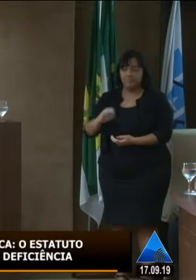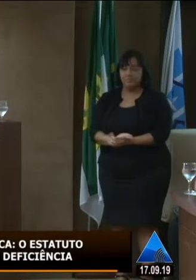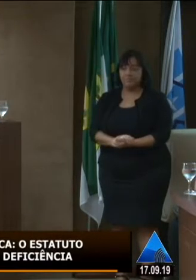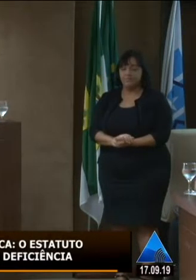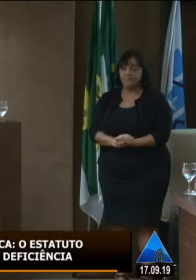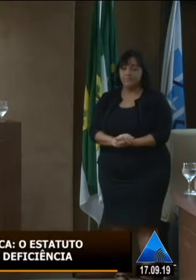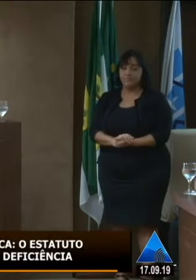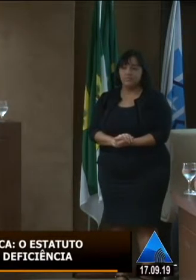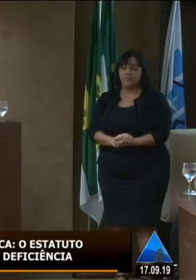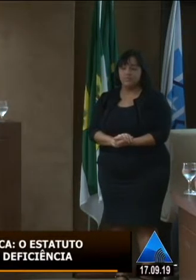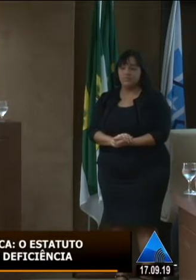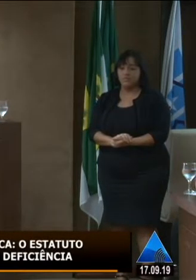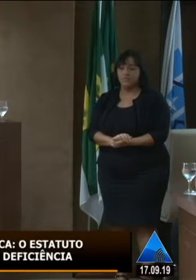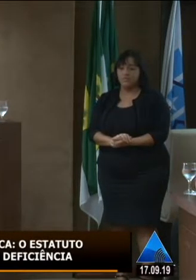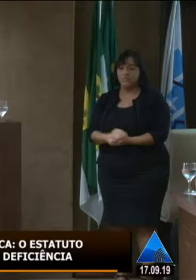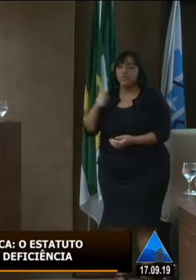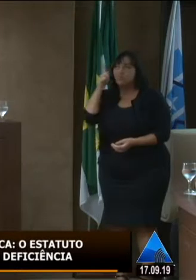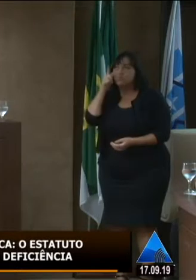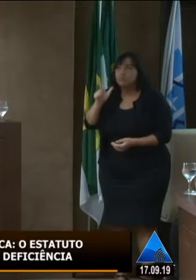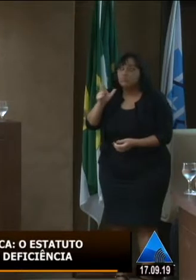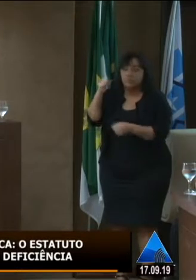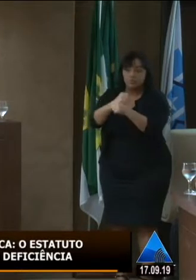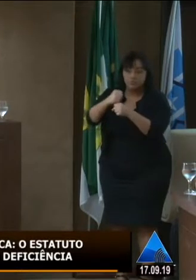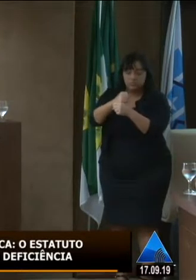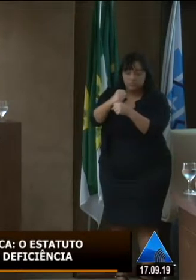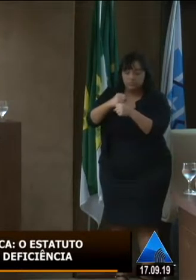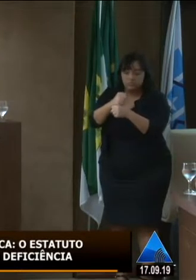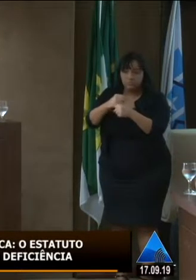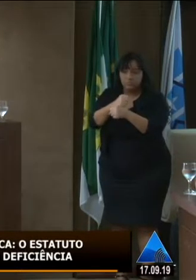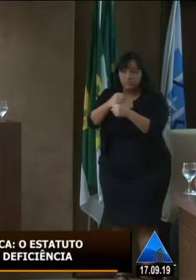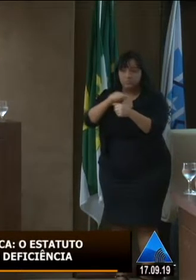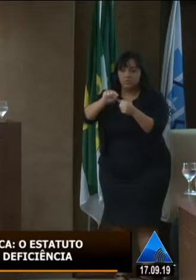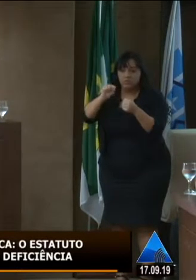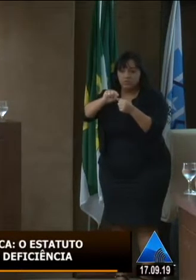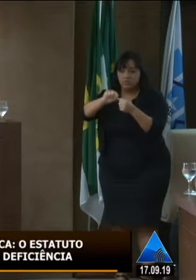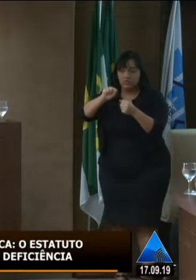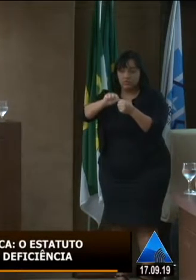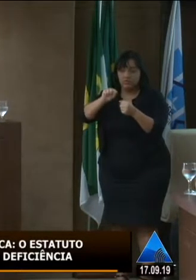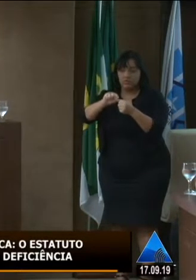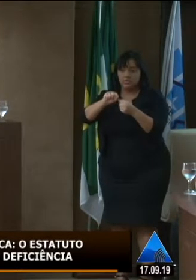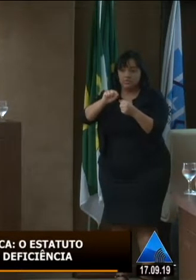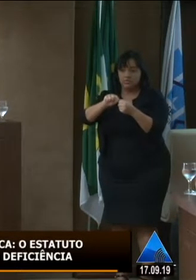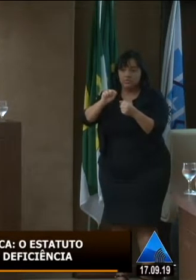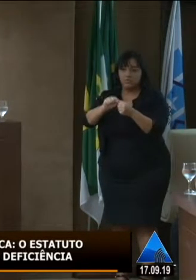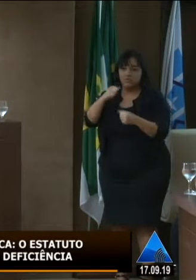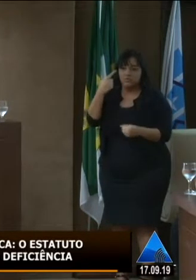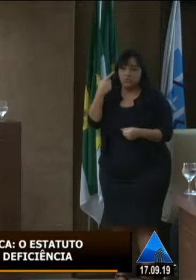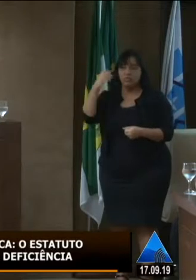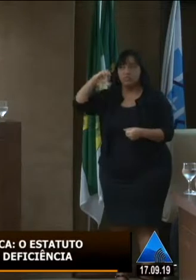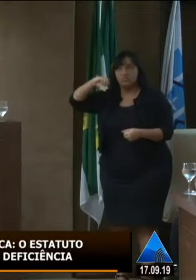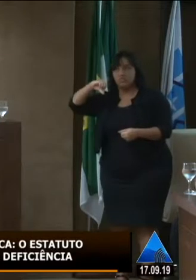Deficiência, deputada, conseguiu, esse ano, fazer a descentralização de dois, PANOL e CÉ.